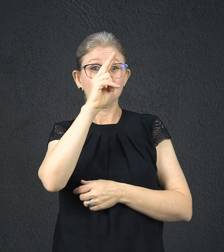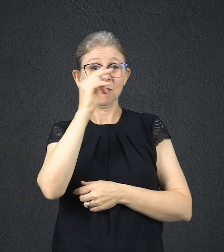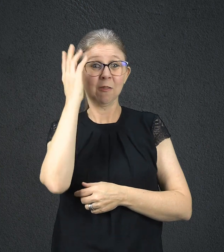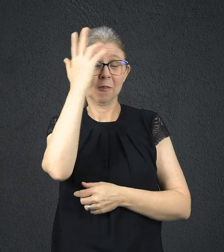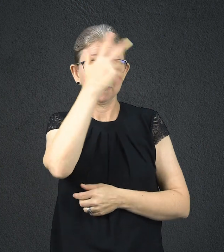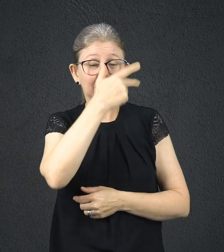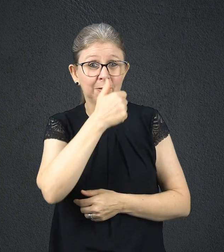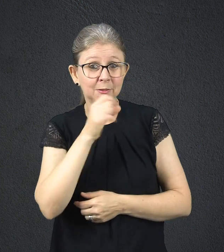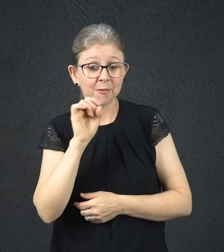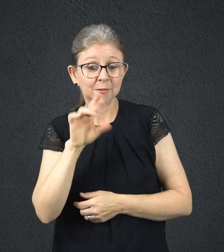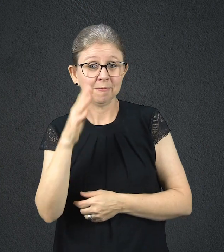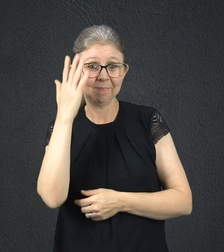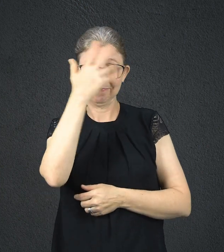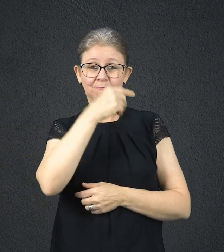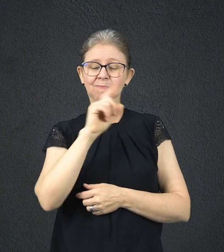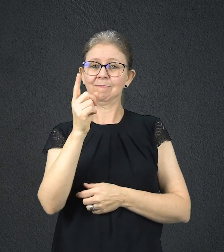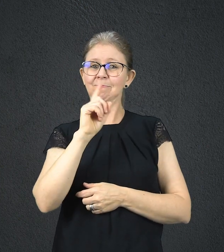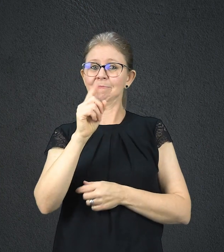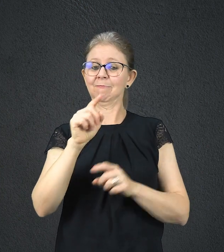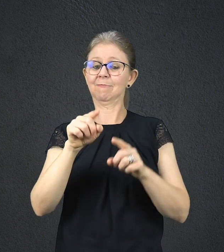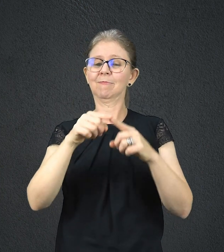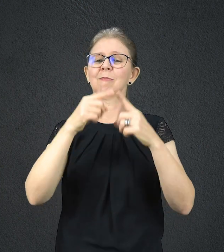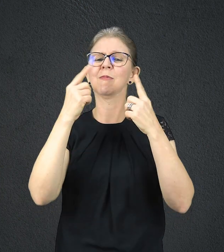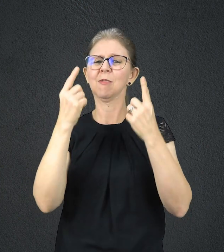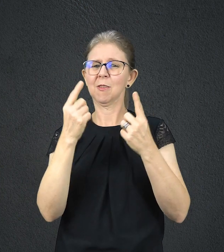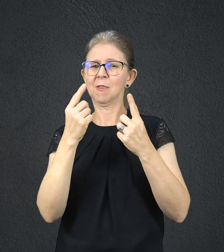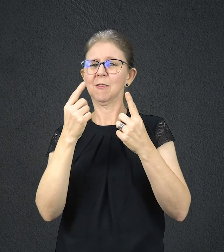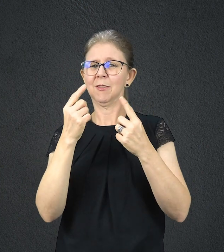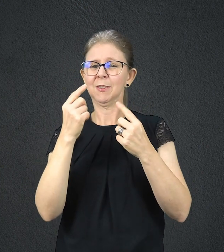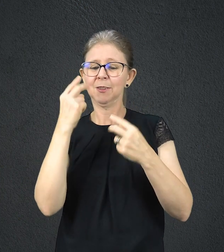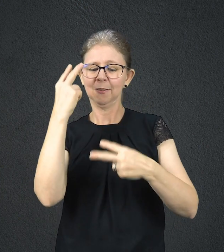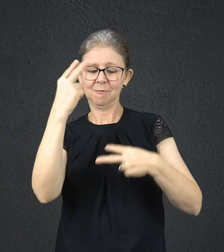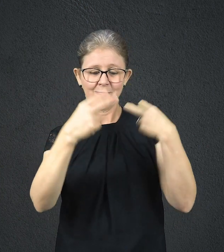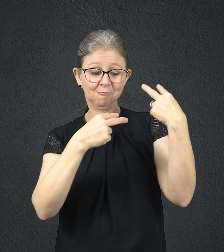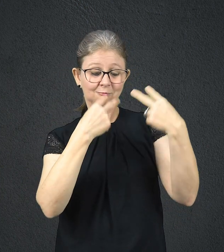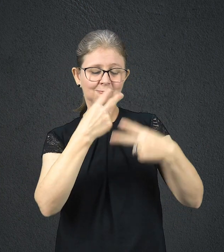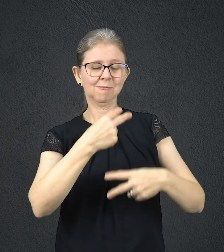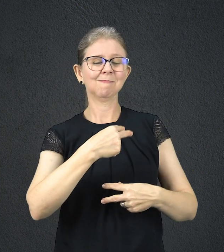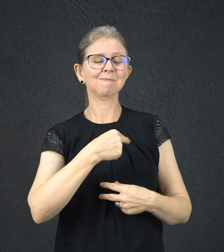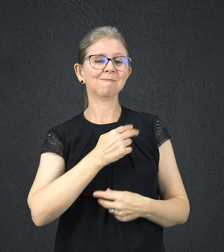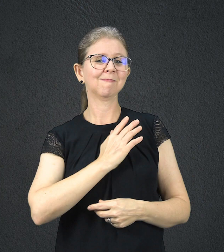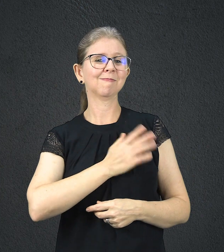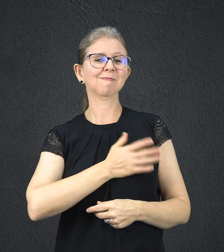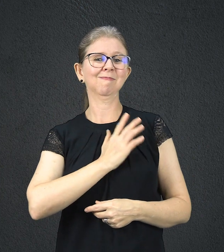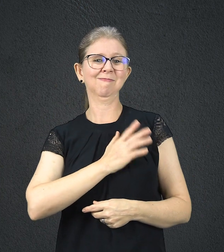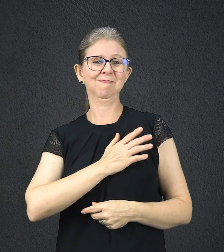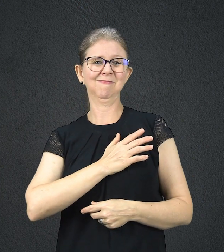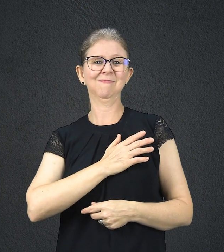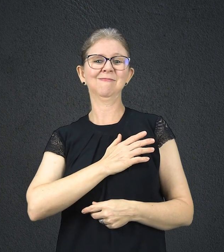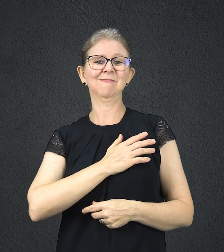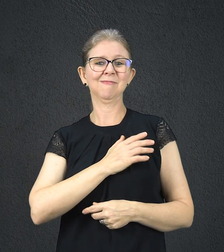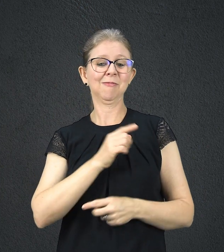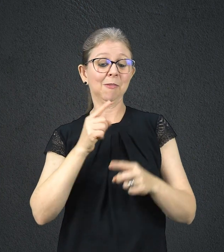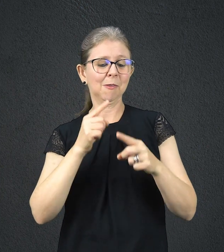tudo, a beleza interior. Quem proceder assim na escolha do seu cônjuge, não se arrependerá.